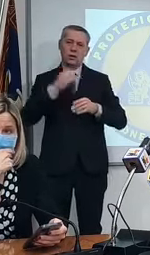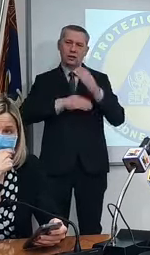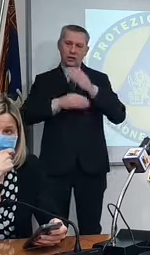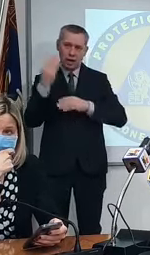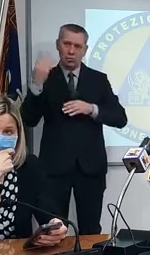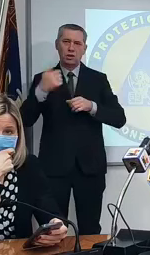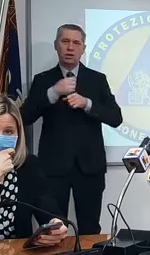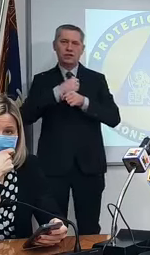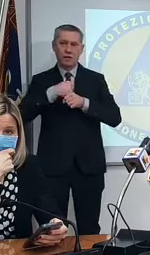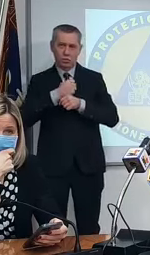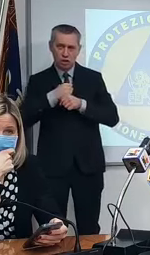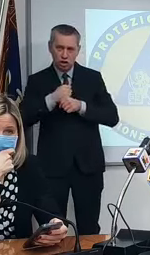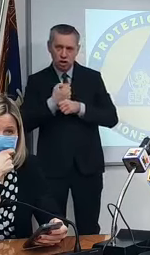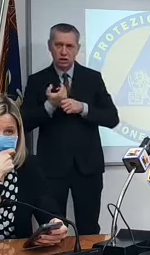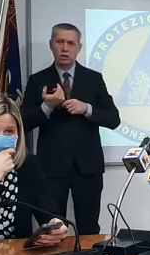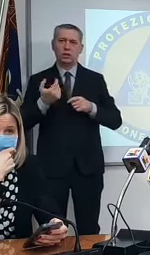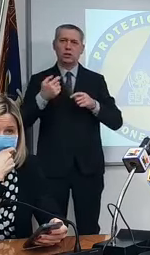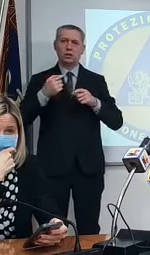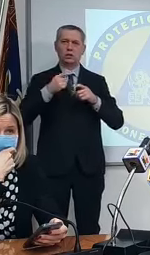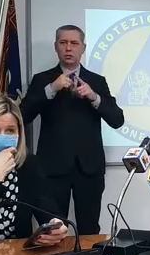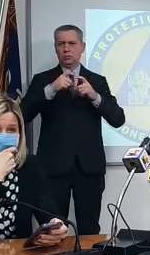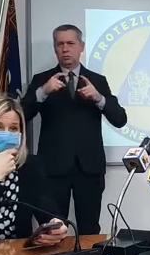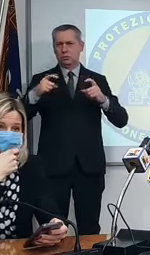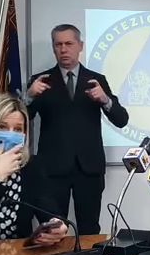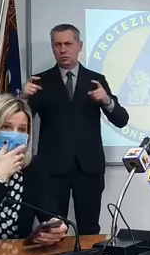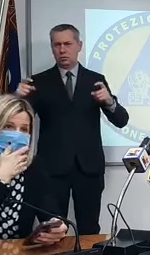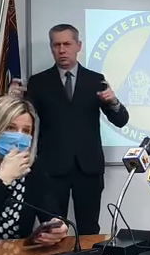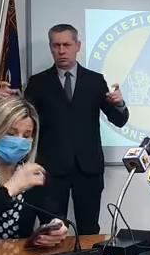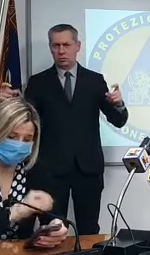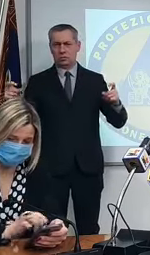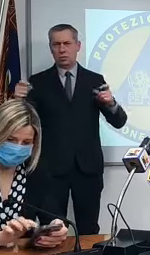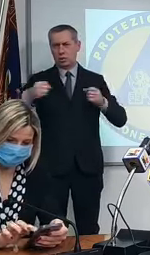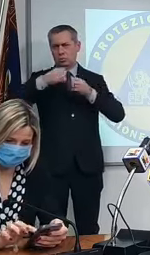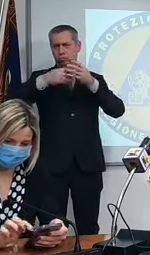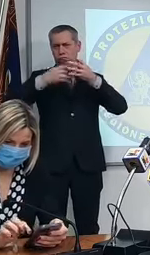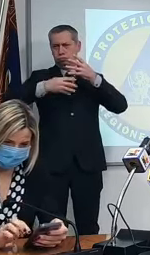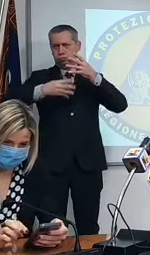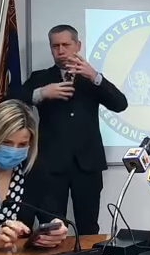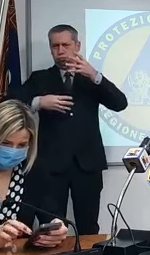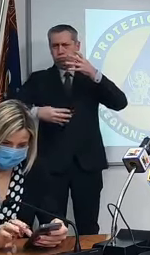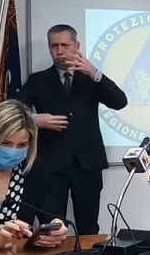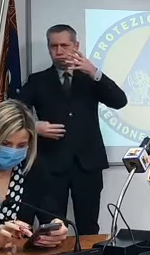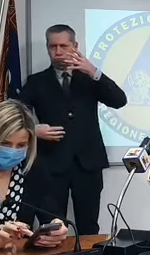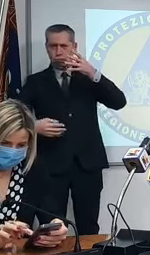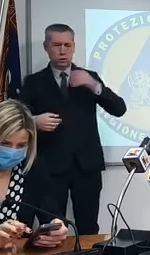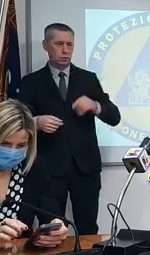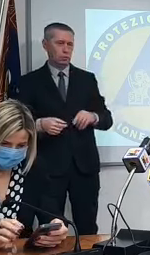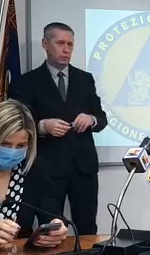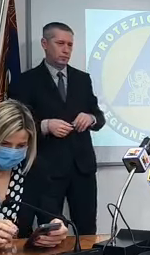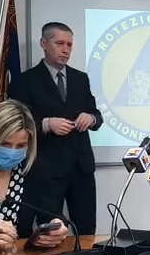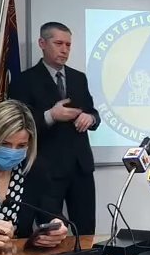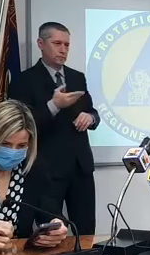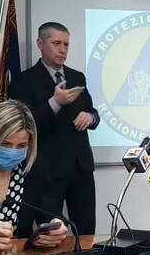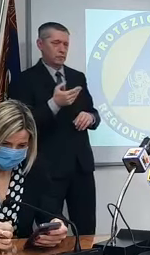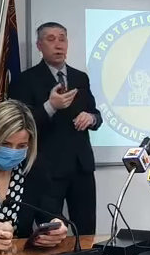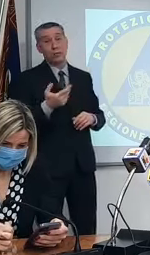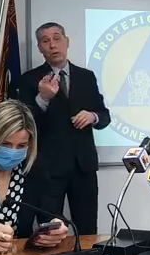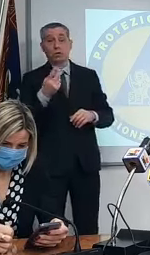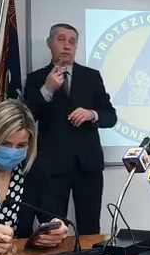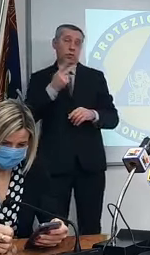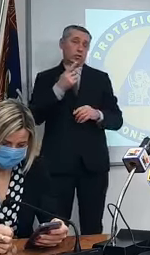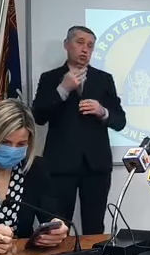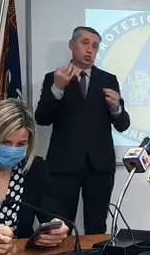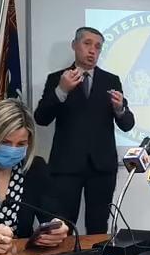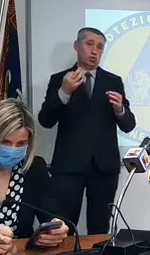farmacisti detenuti quindi ci sono stati bravi ce n'è una marea vabbè giustamente pensandoci quando ho detto